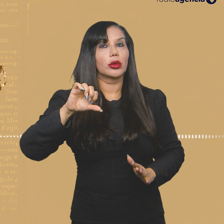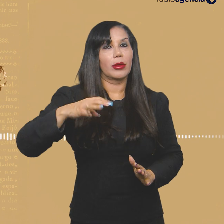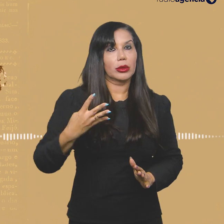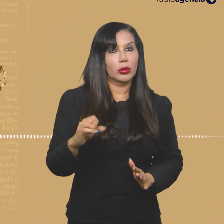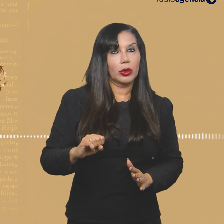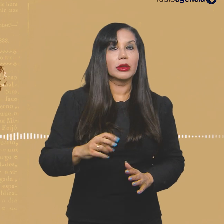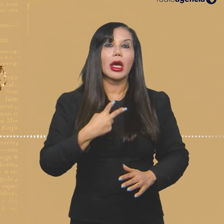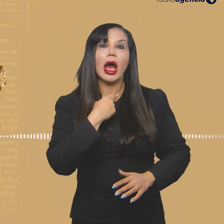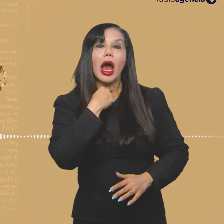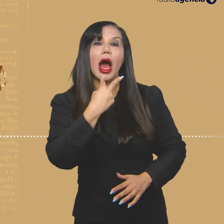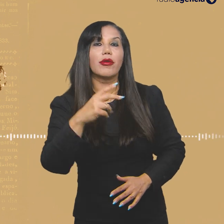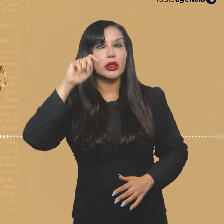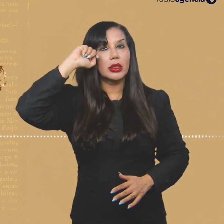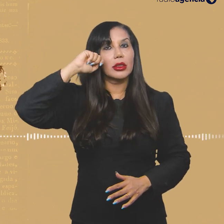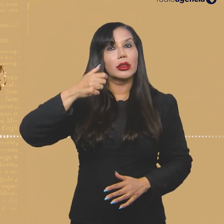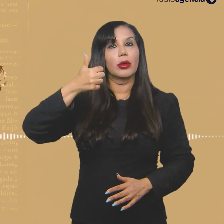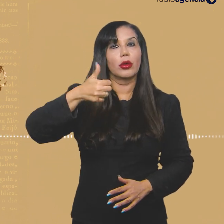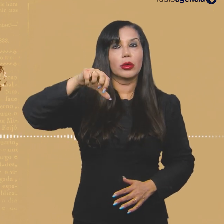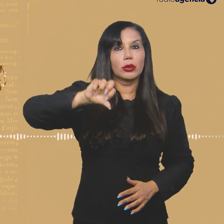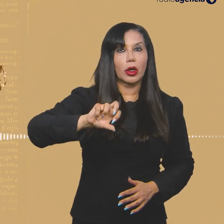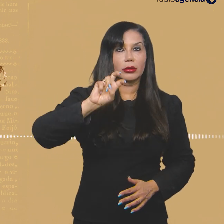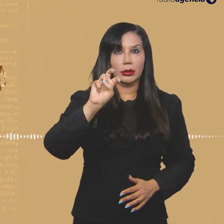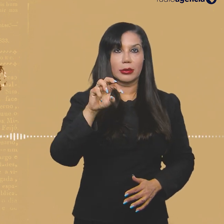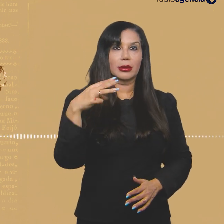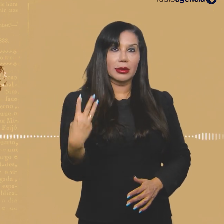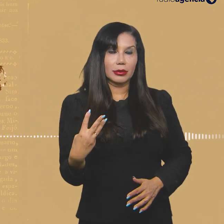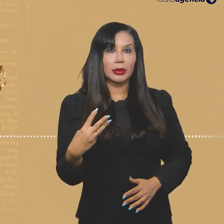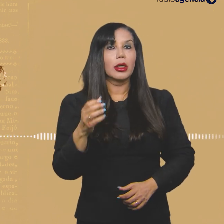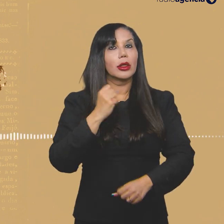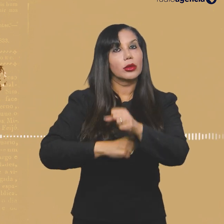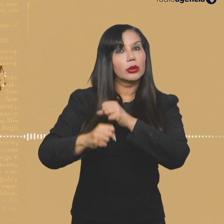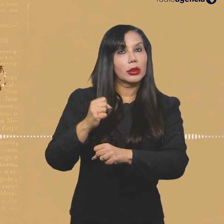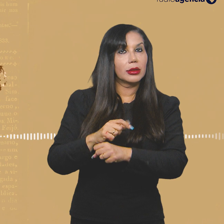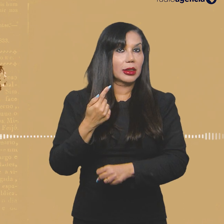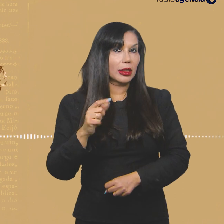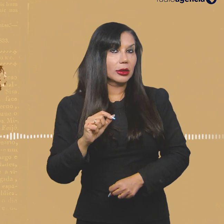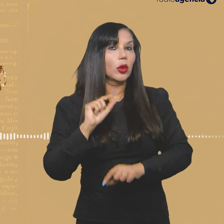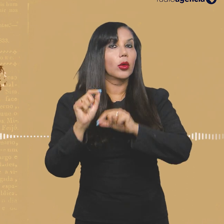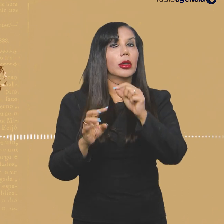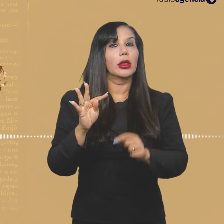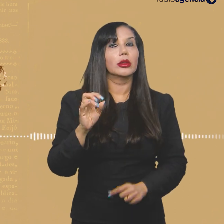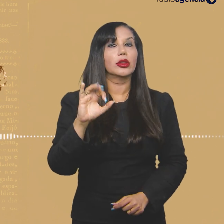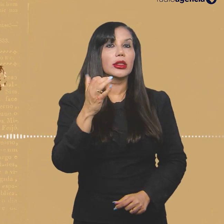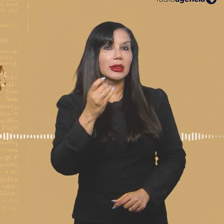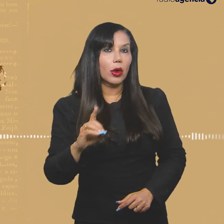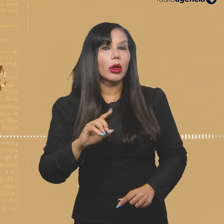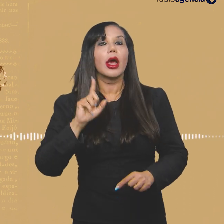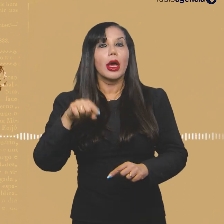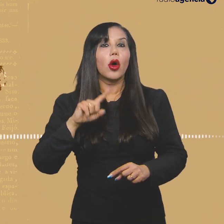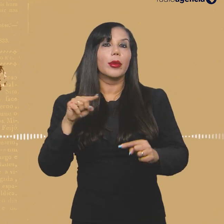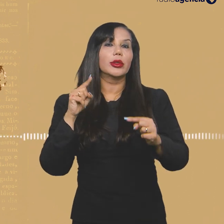1948, e A Voz da Negritude, em 1953. Nos anos 70,